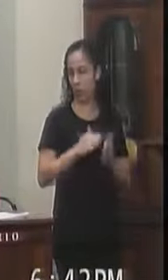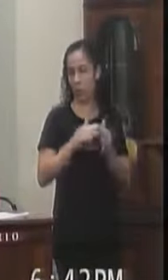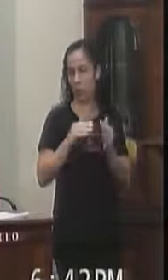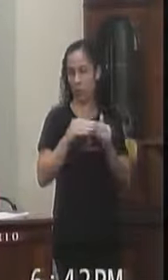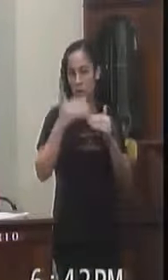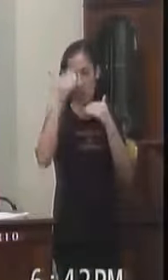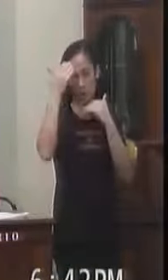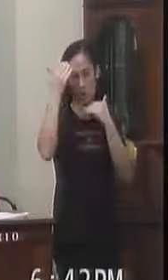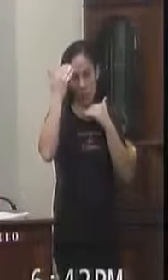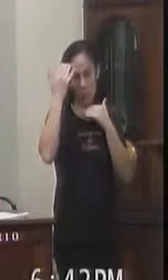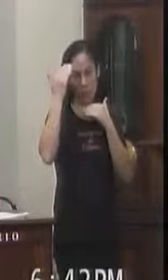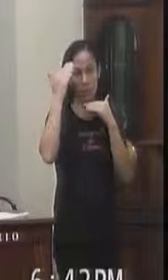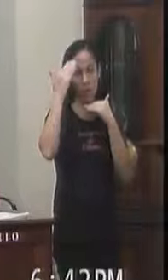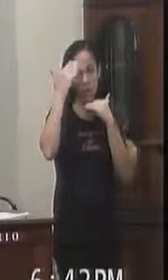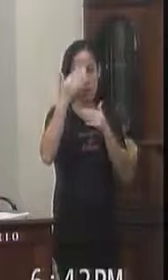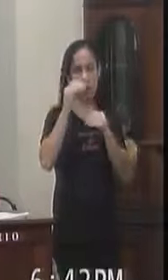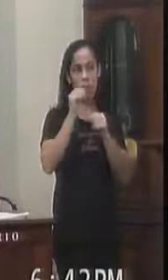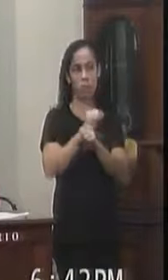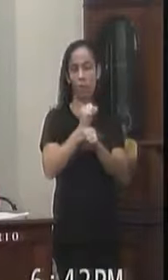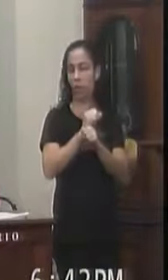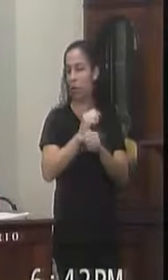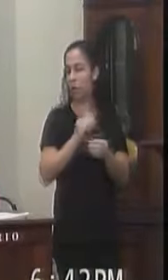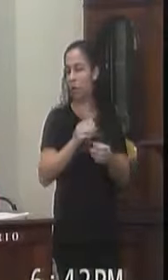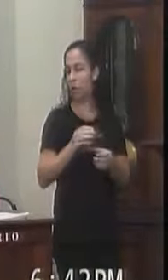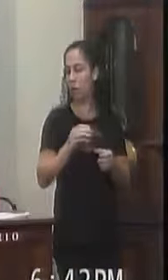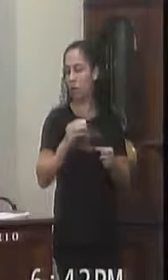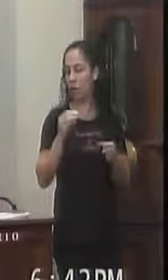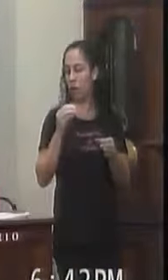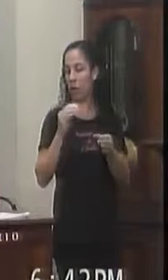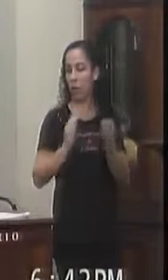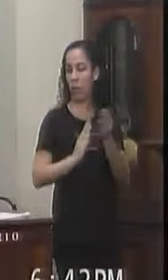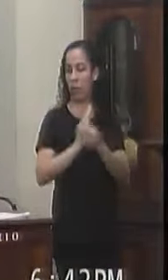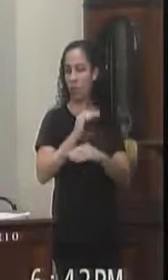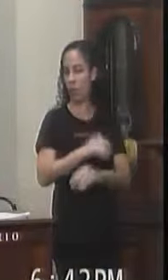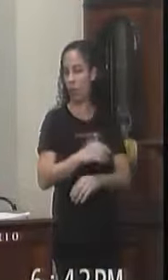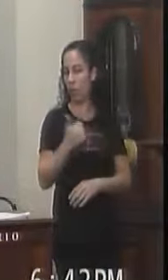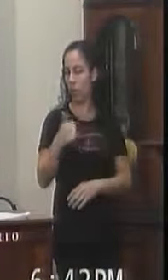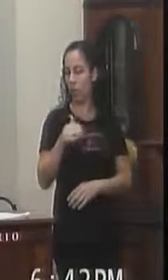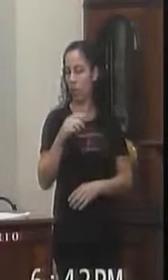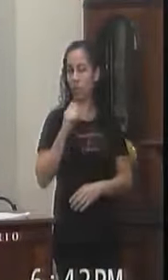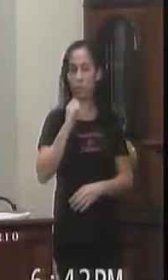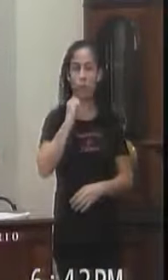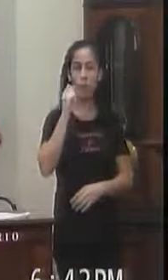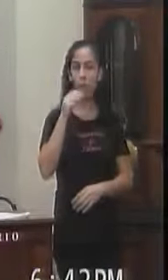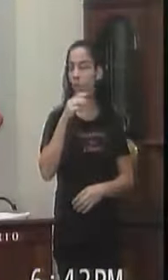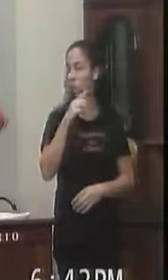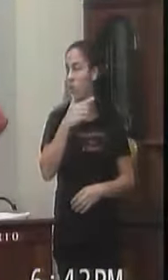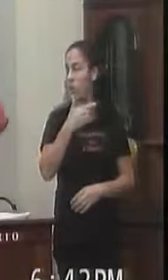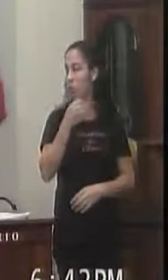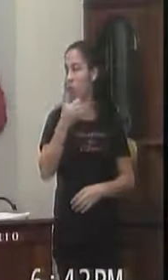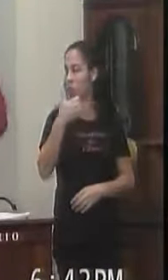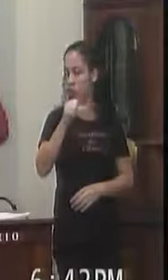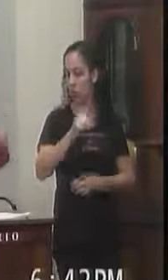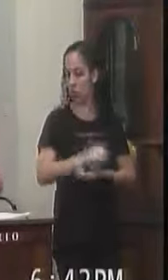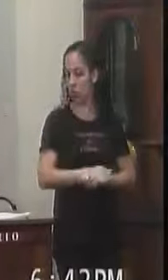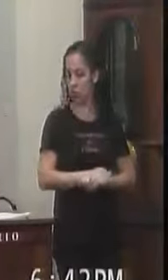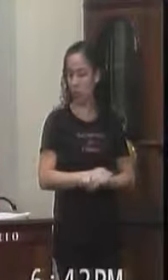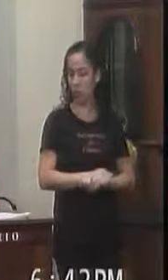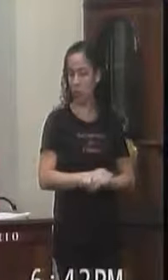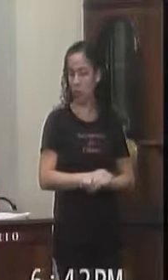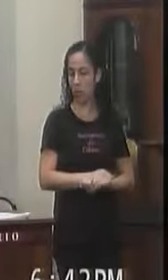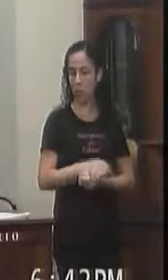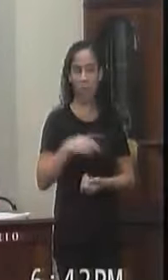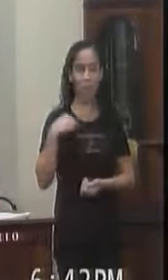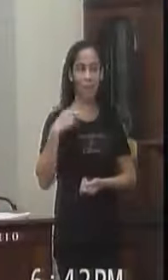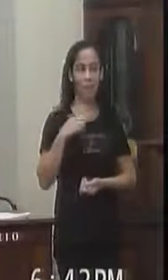O protetor de estima E condição Pede e espera Deferimento Salário de Sessões 11 de abril 2019 Vereador Pedro Graça